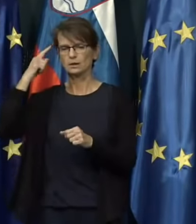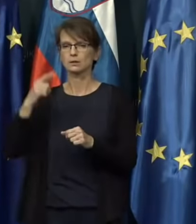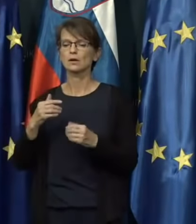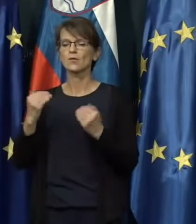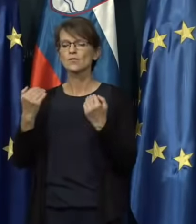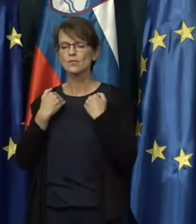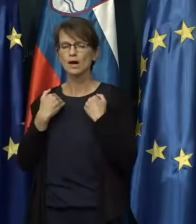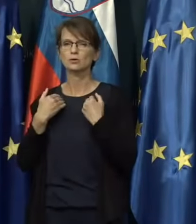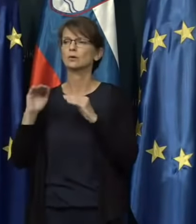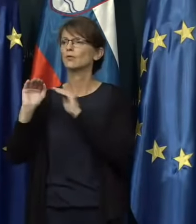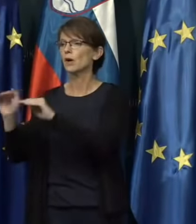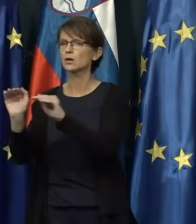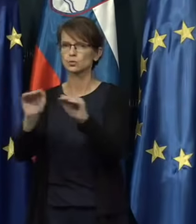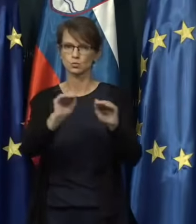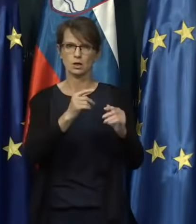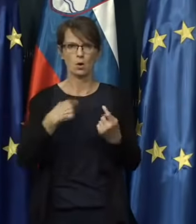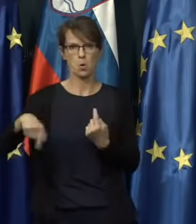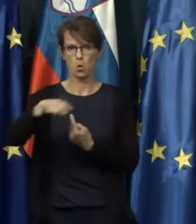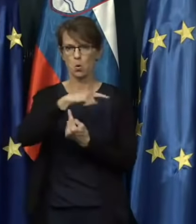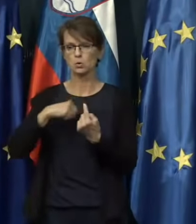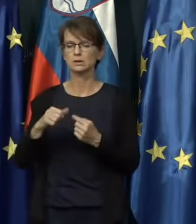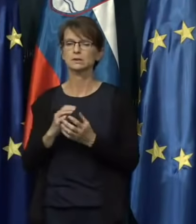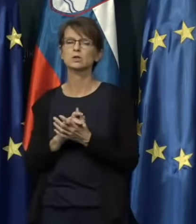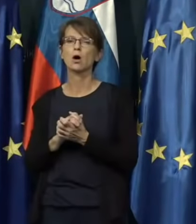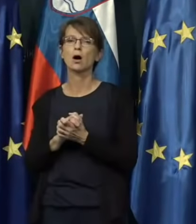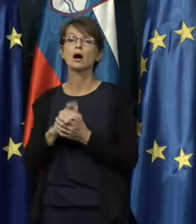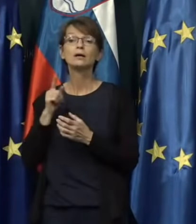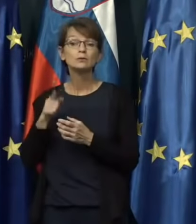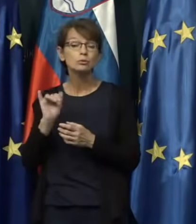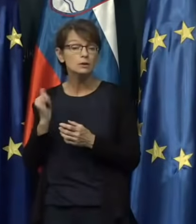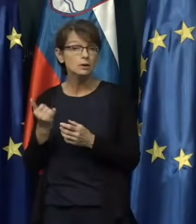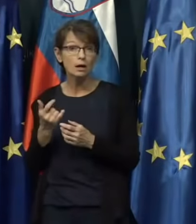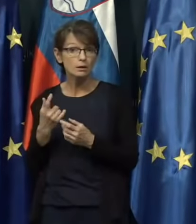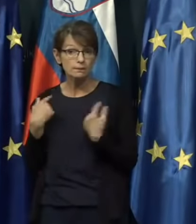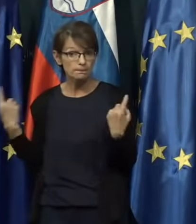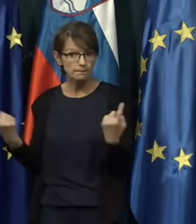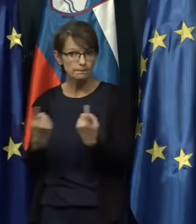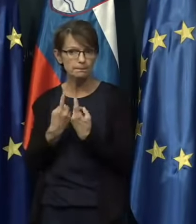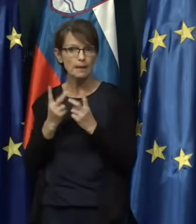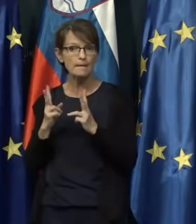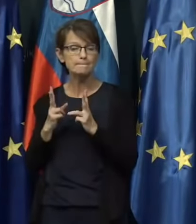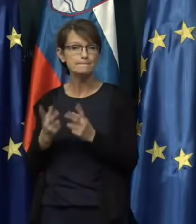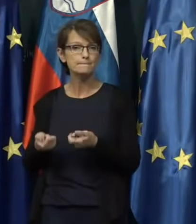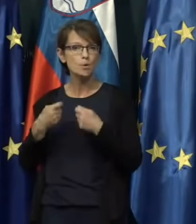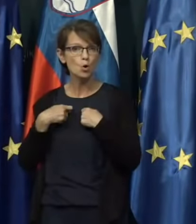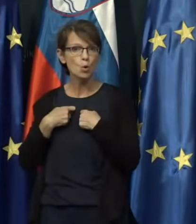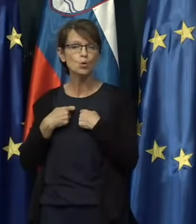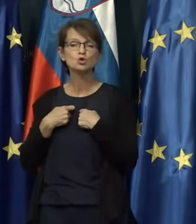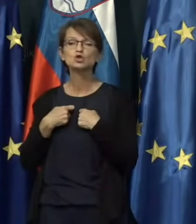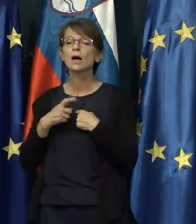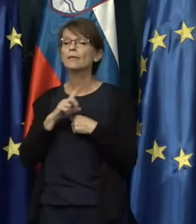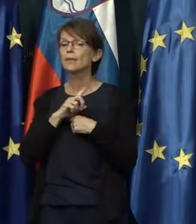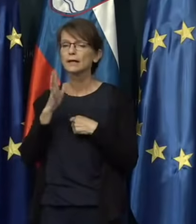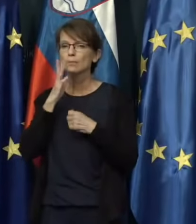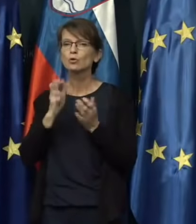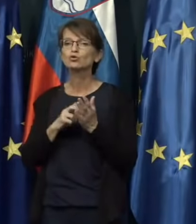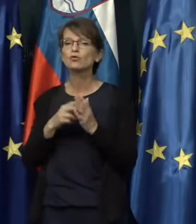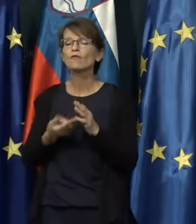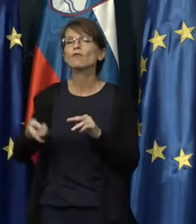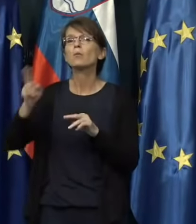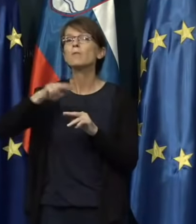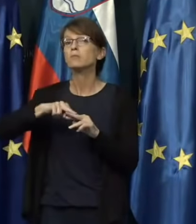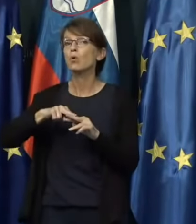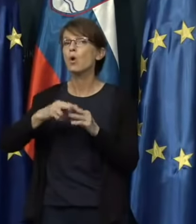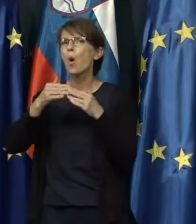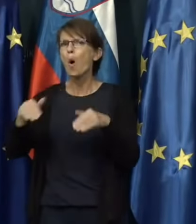veruje svojo okolico in vse ostale in da je to tisto, kar nam omogoča, da ne bi večjih omejitev uvajali,